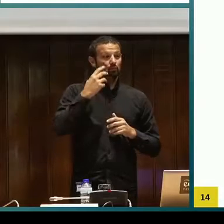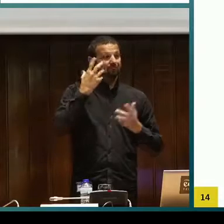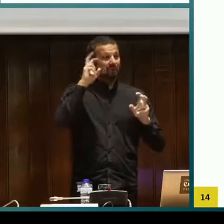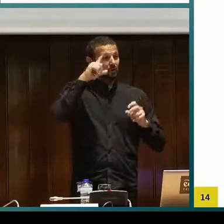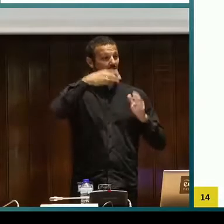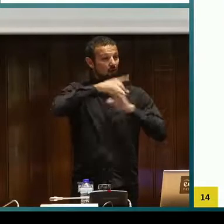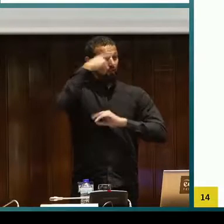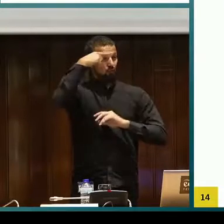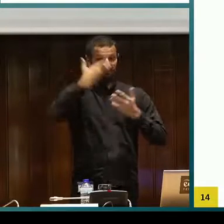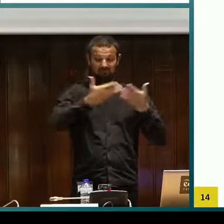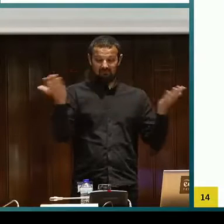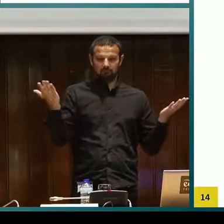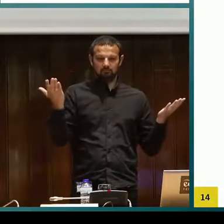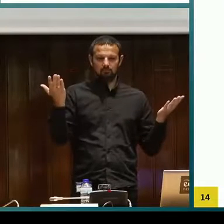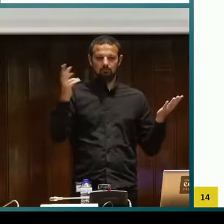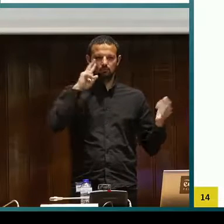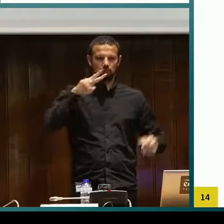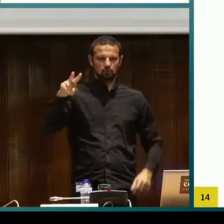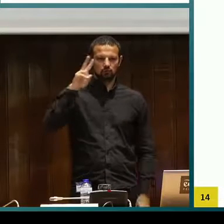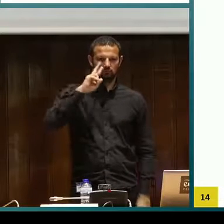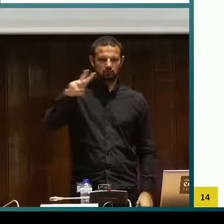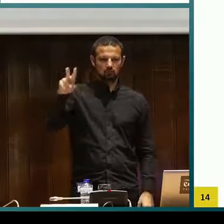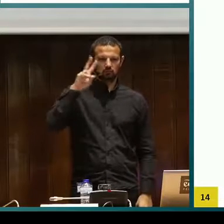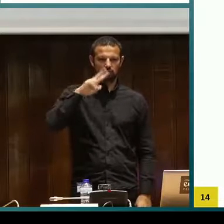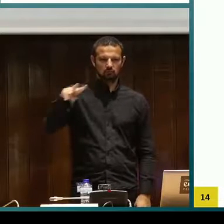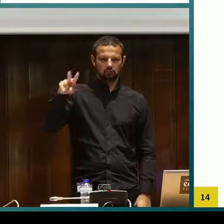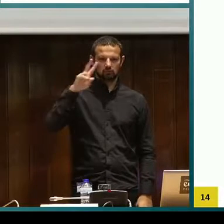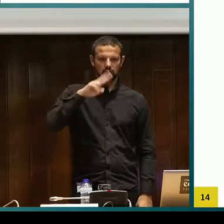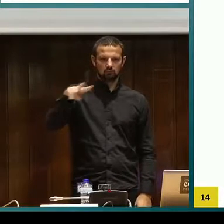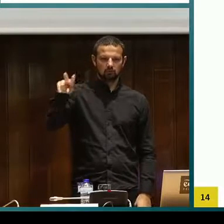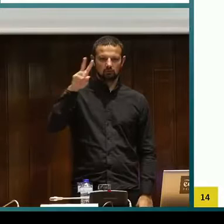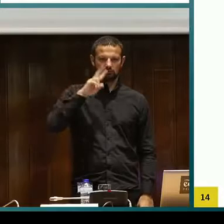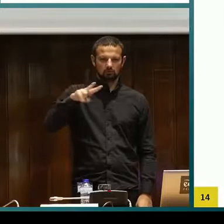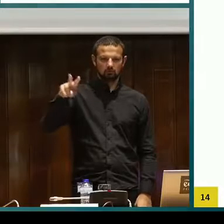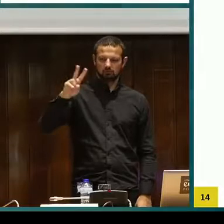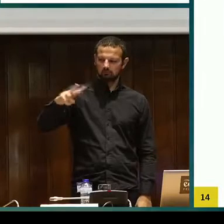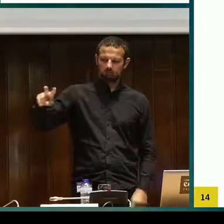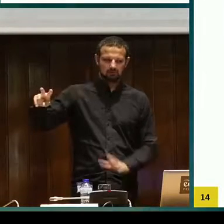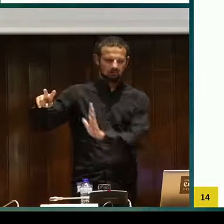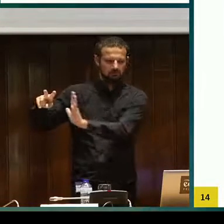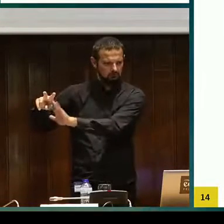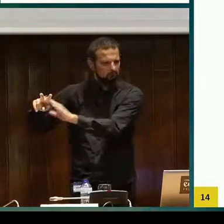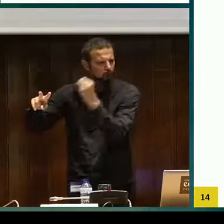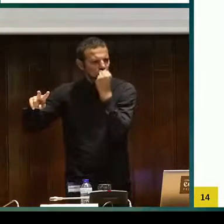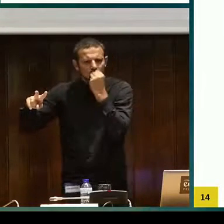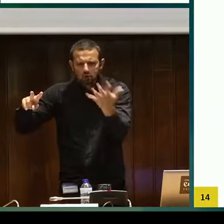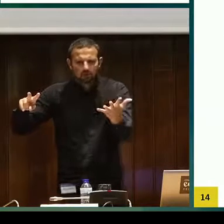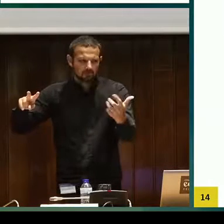en nuestra biblioteca. Y de ahí que hiciésemos estos ejemplares de personajes sordos importantes.